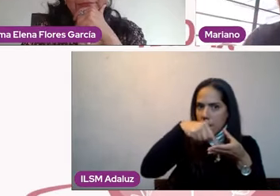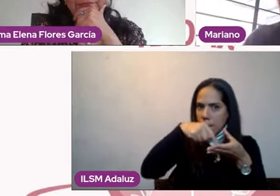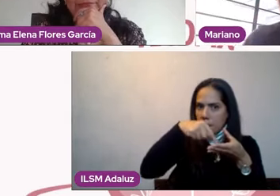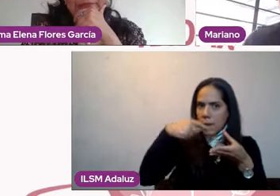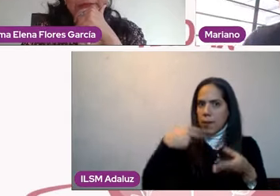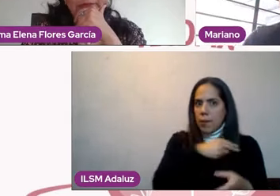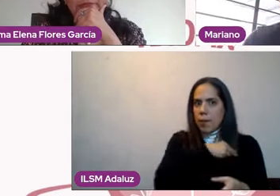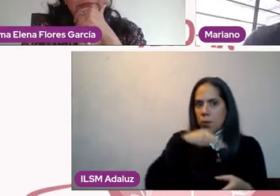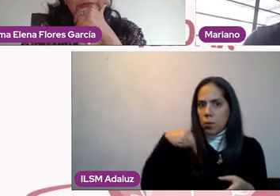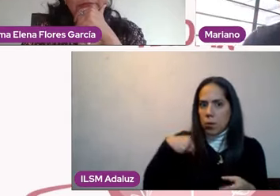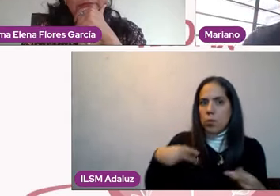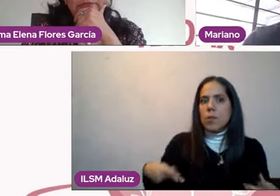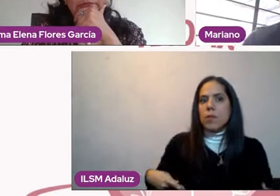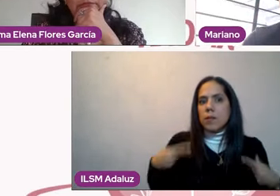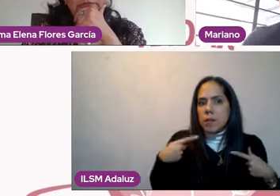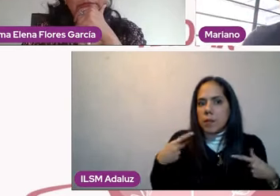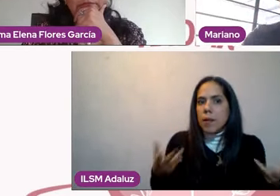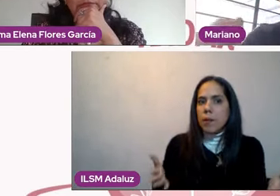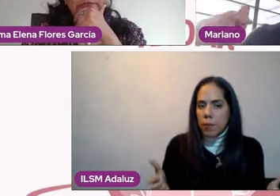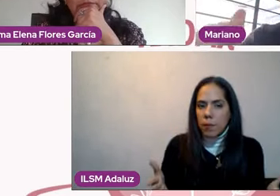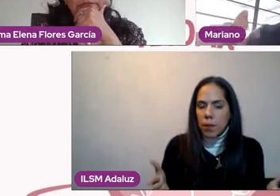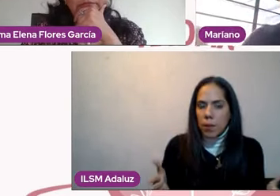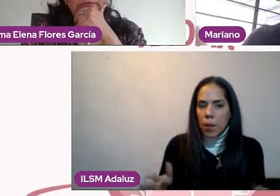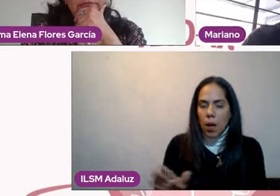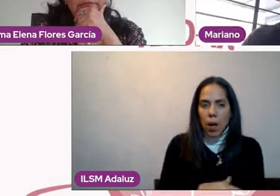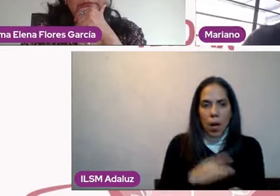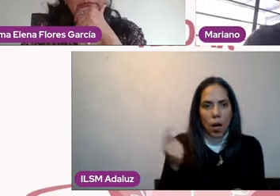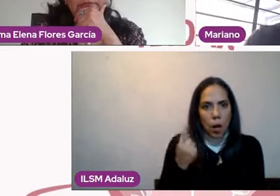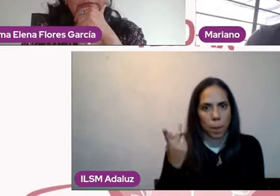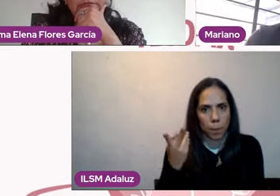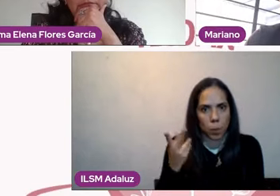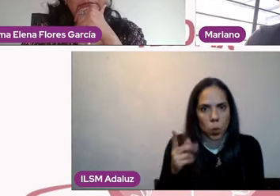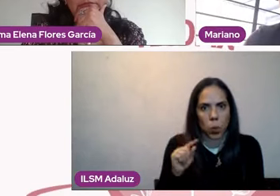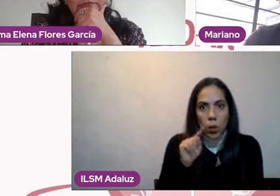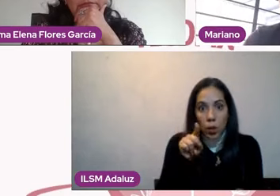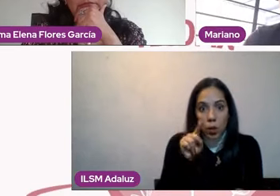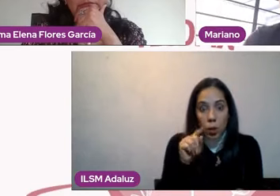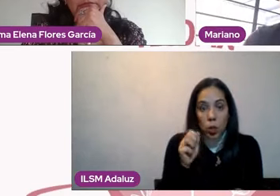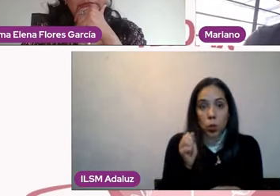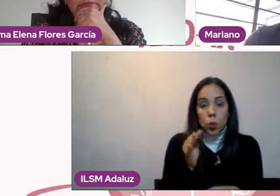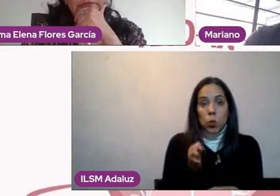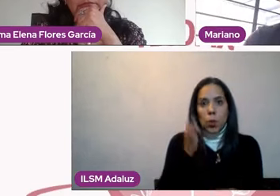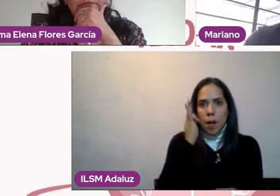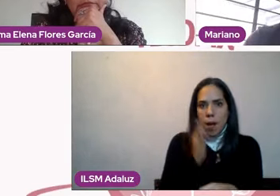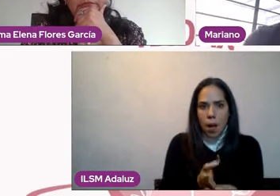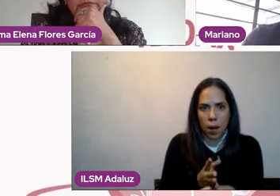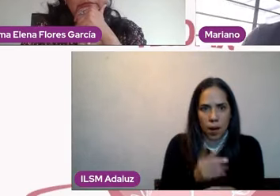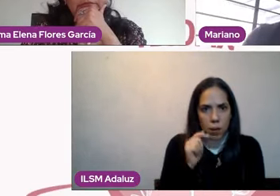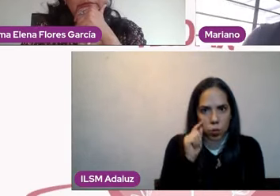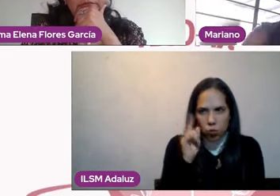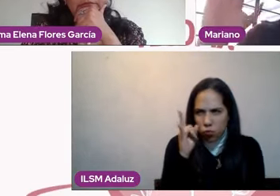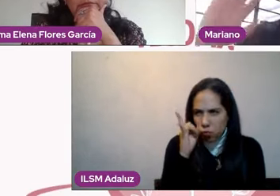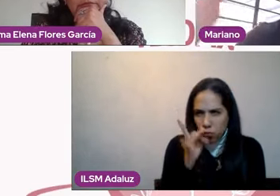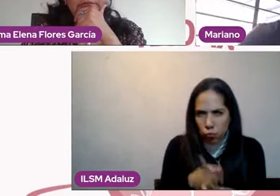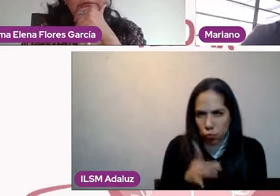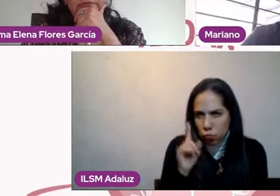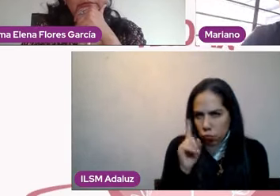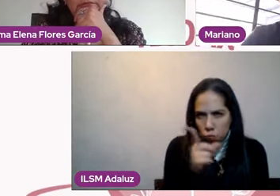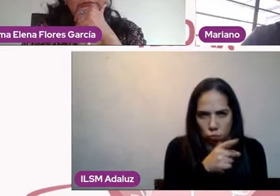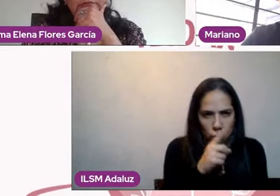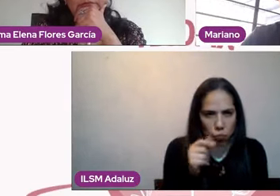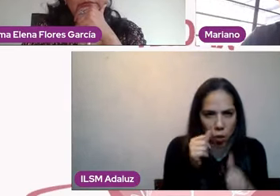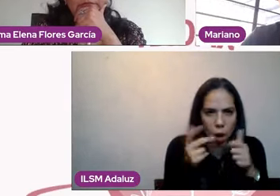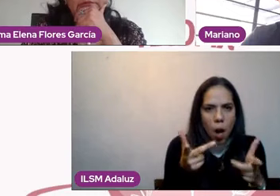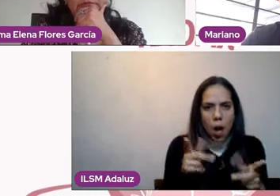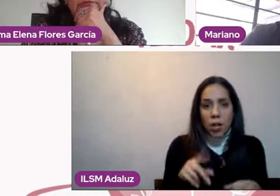Muy fácilmente nos vamos a dar cuenta de si además de eso estamos buscando simplemente quitarnos un poco